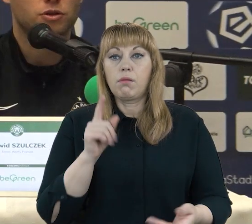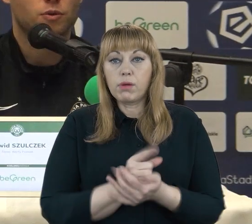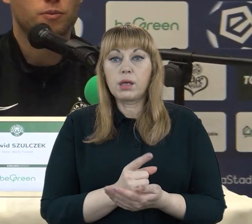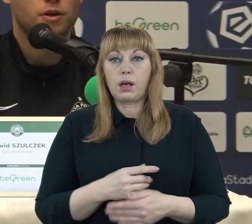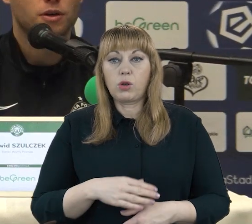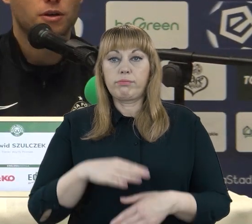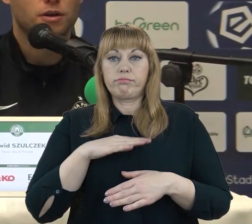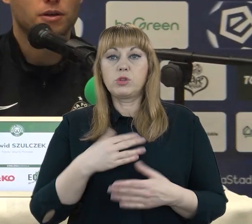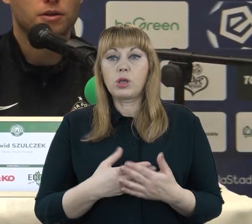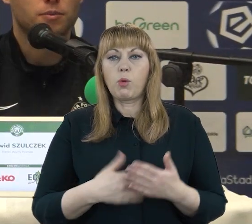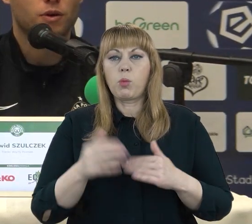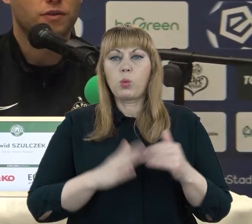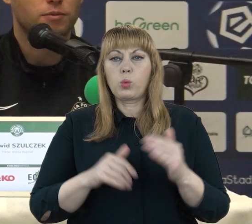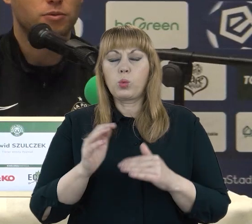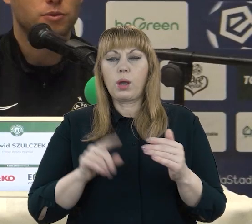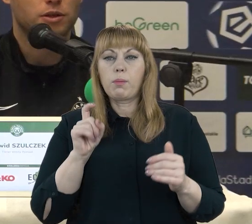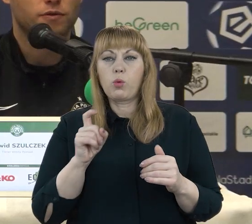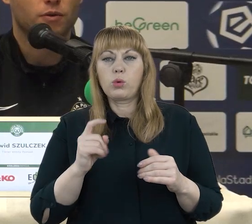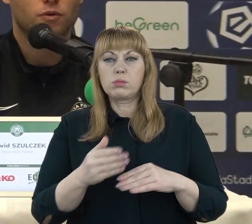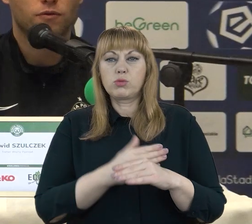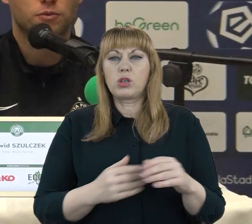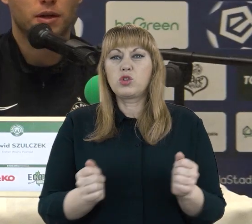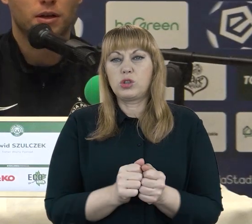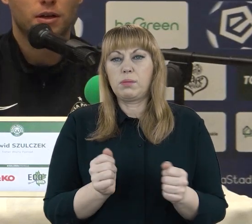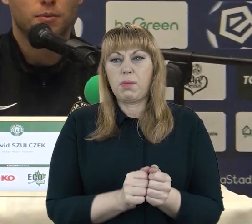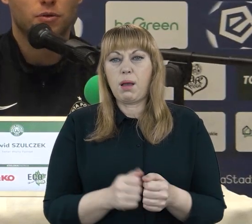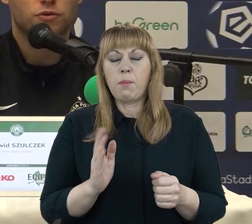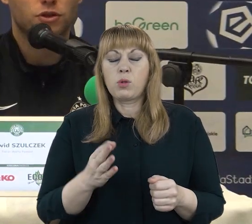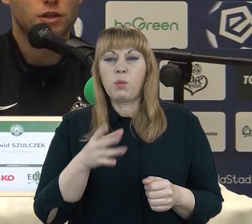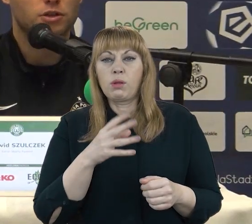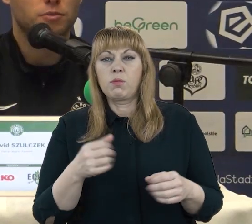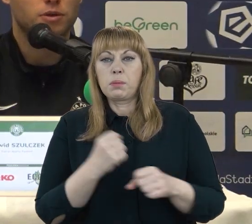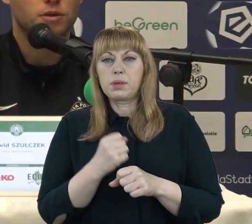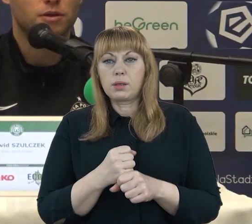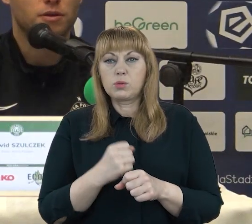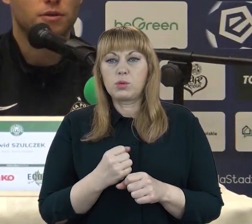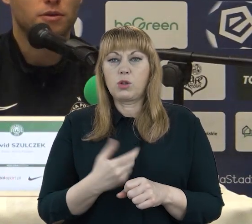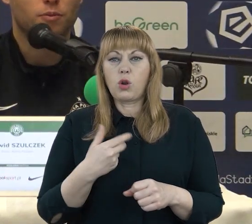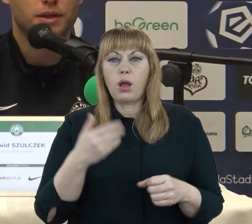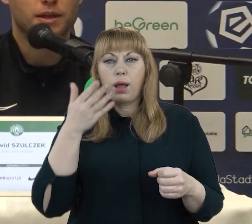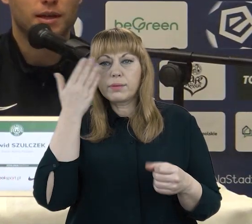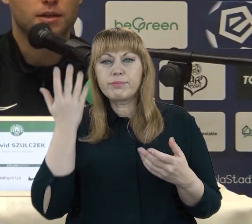zimą. Tym łatwiej nam się będzie pracowało w zimę. My oczywiście nie liczymy kompletnie Legii